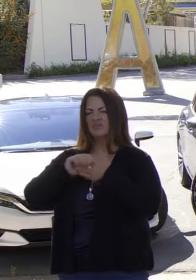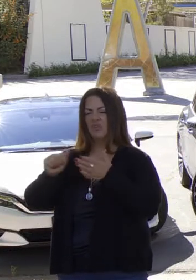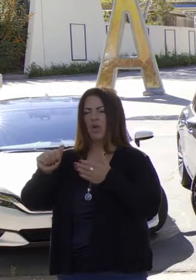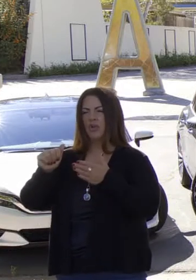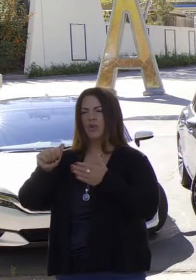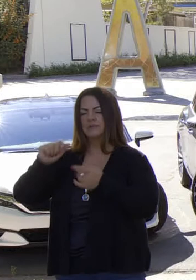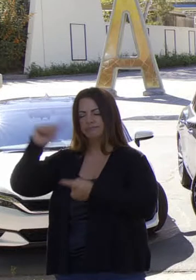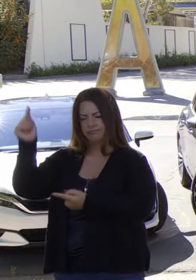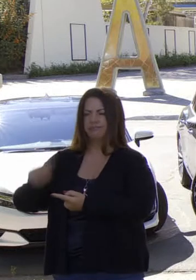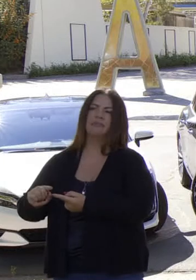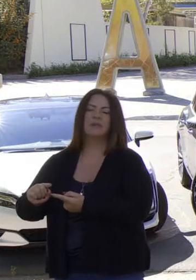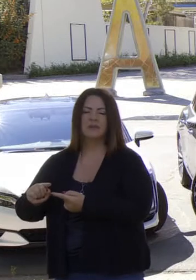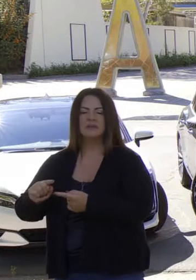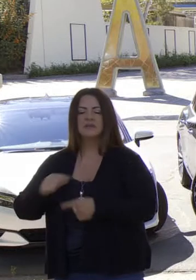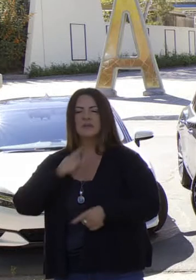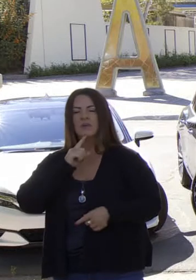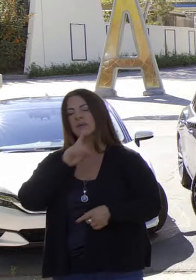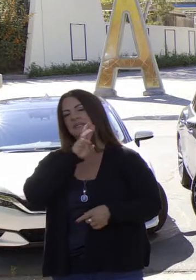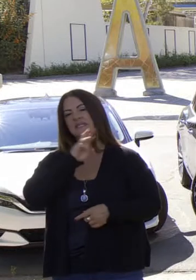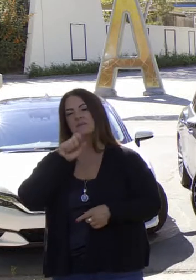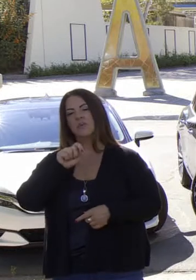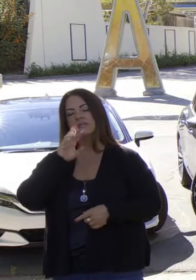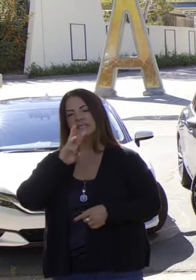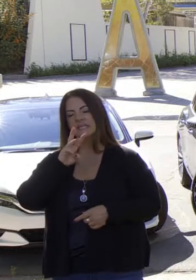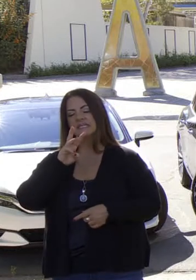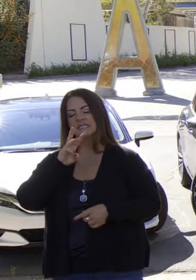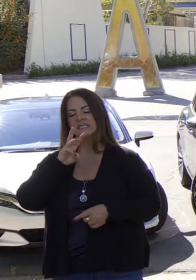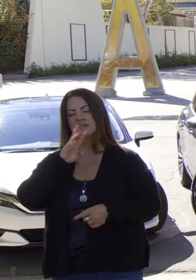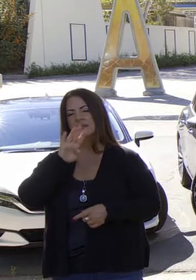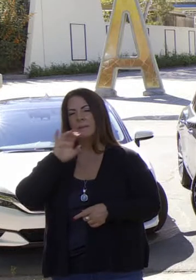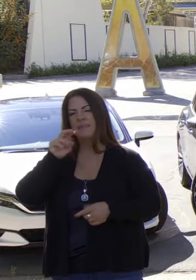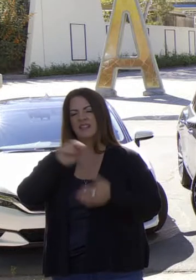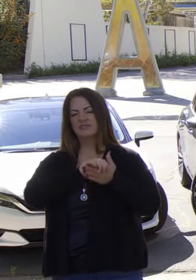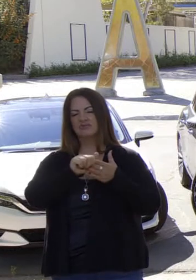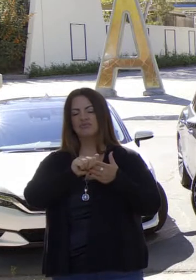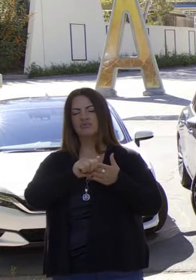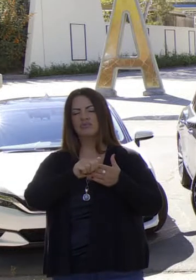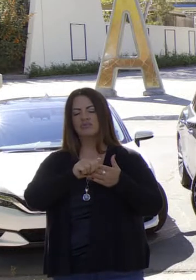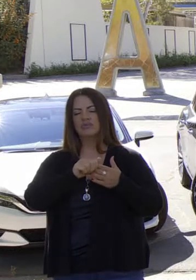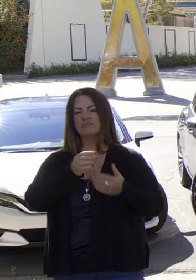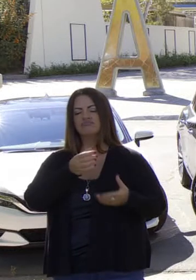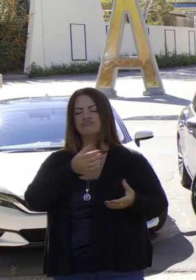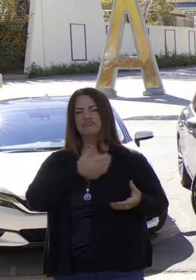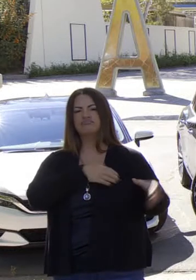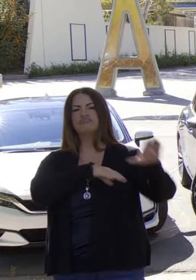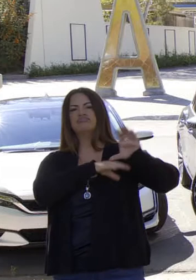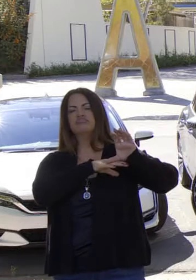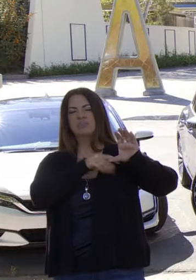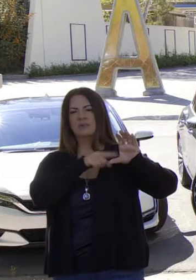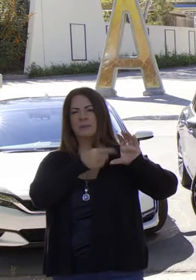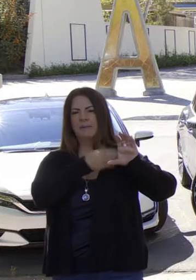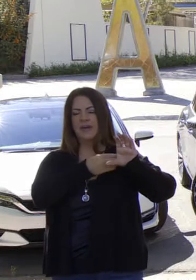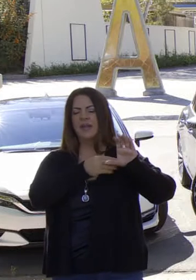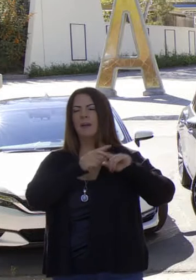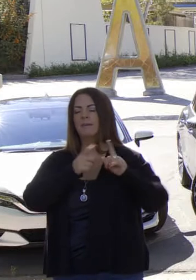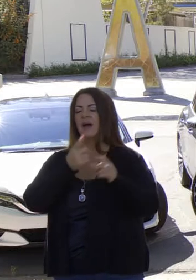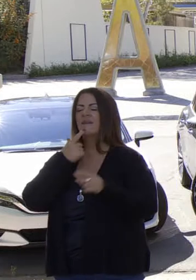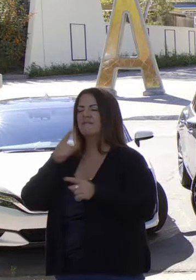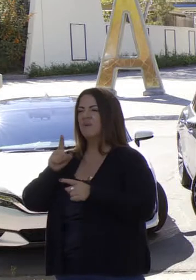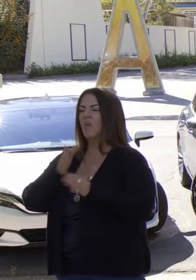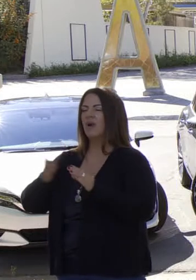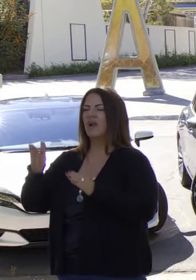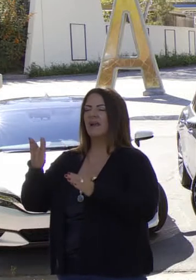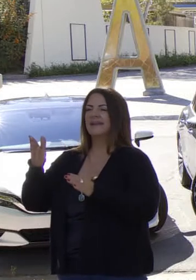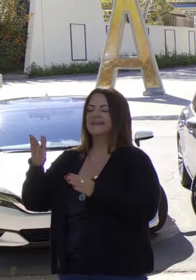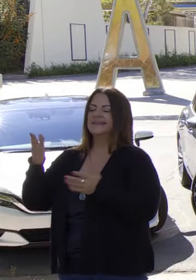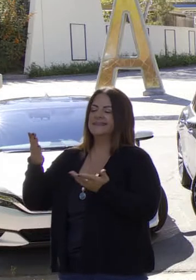más de 50 millones, de 6,6 miles de millones de superávit hace seis